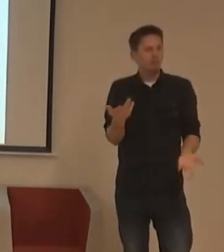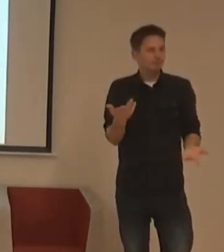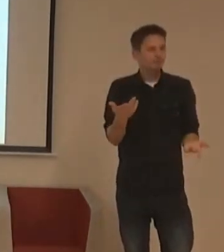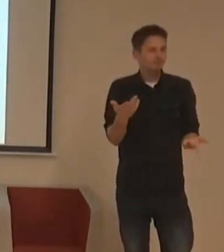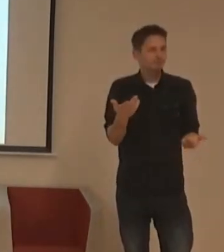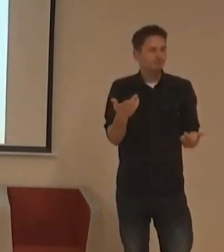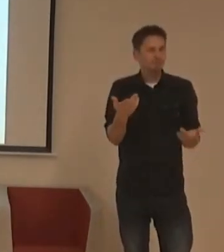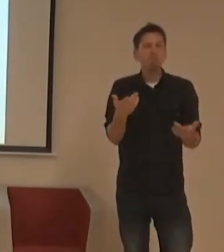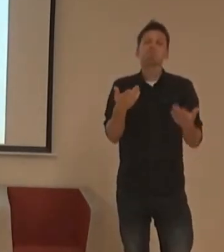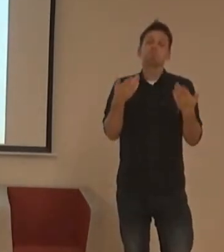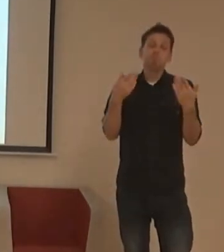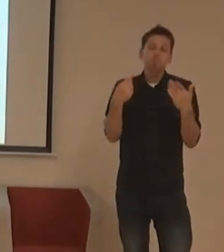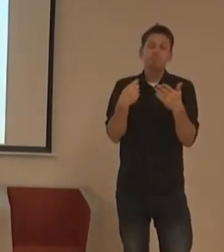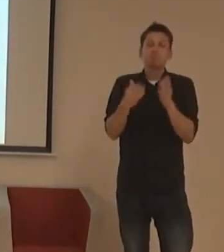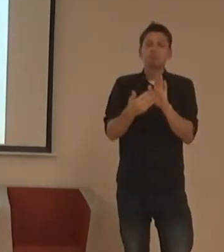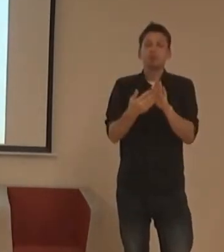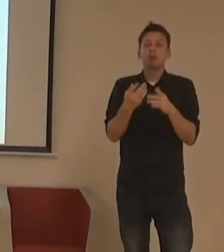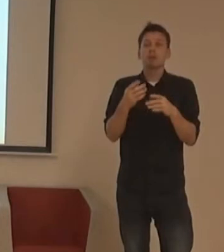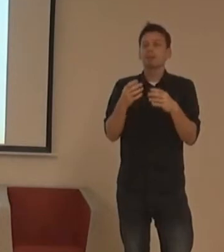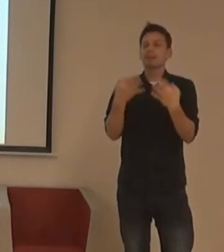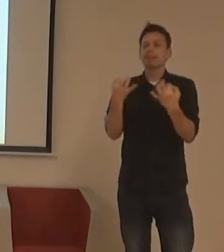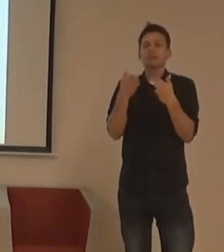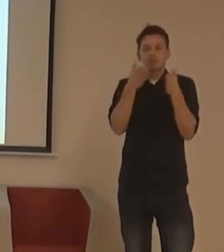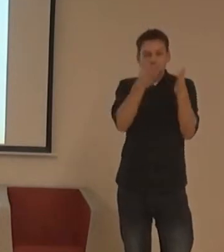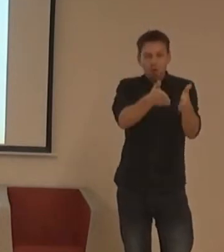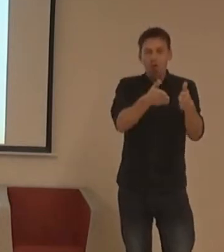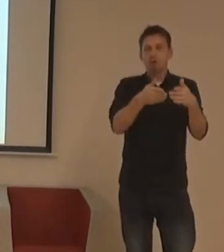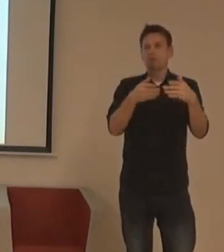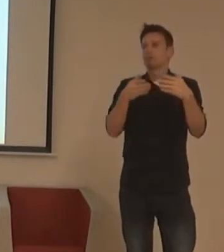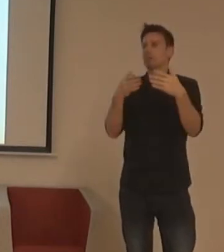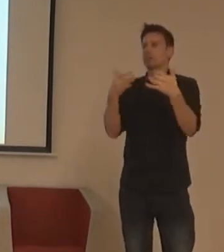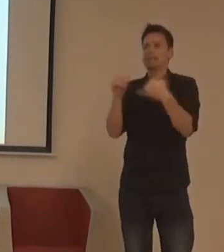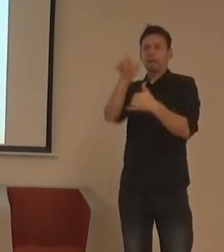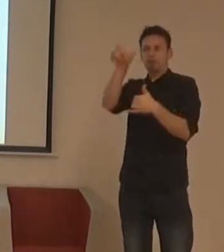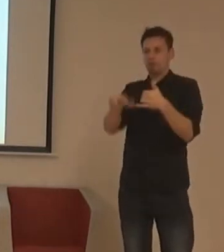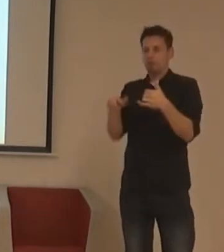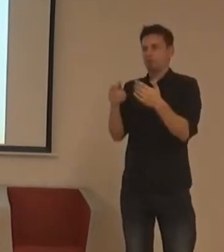nějaký lidé, nějaká služba nebo člověk prostě odmítá.